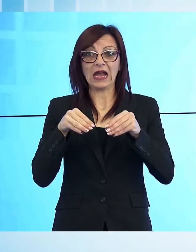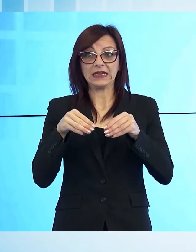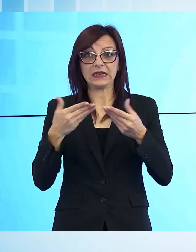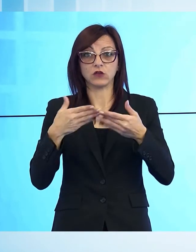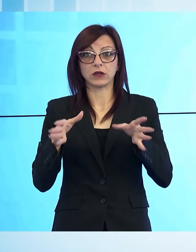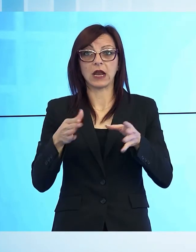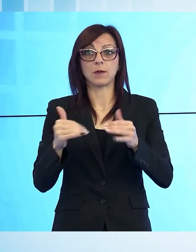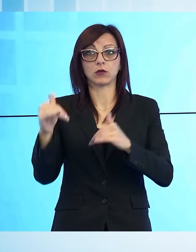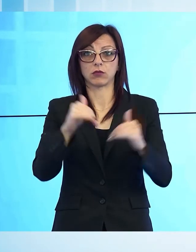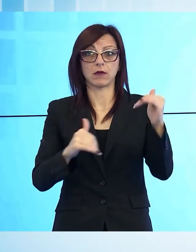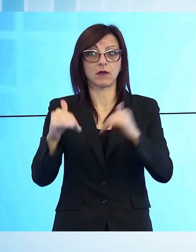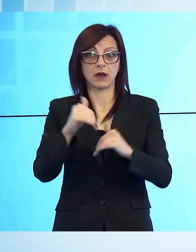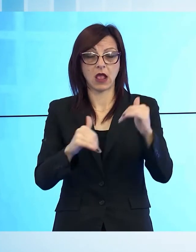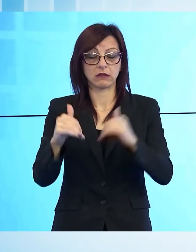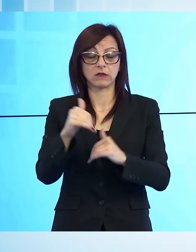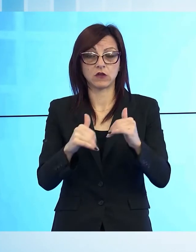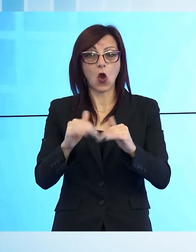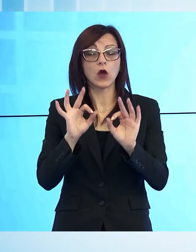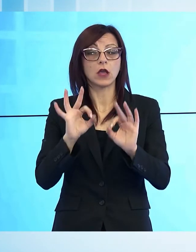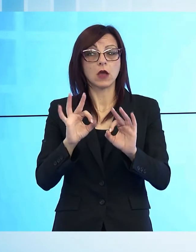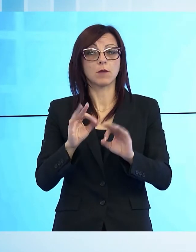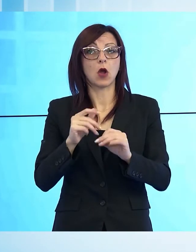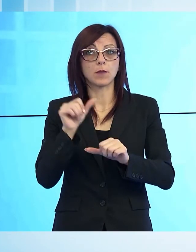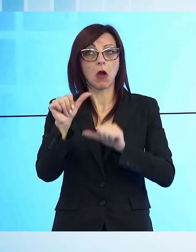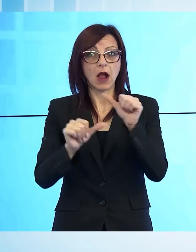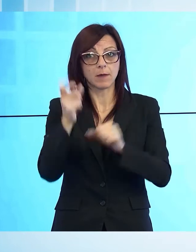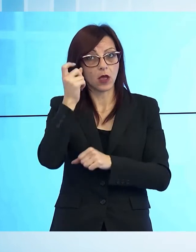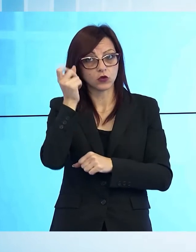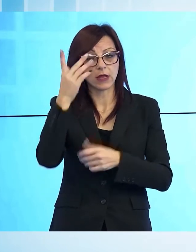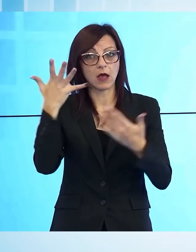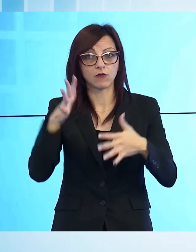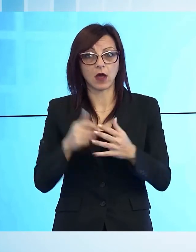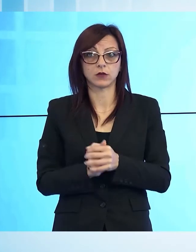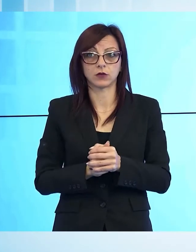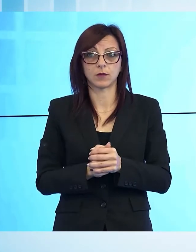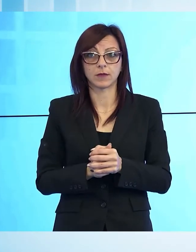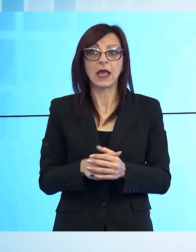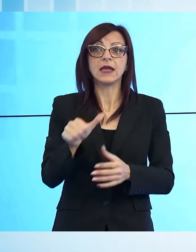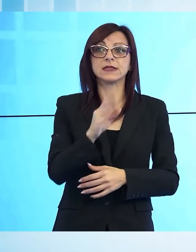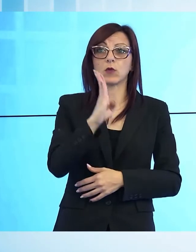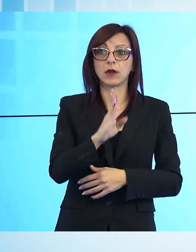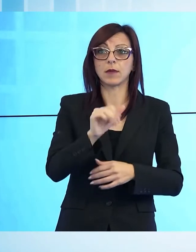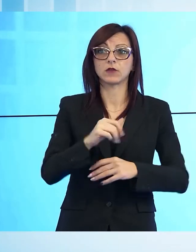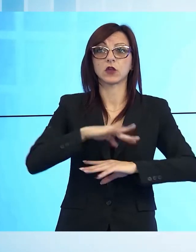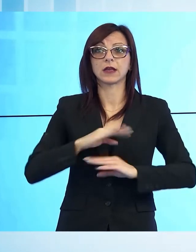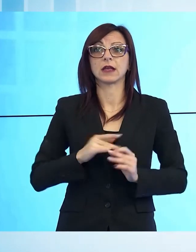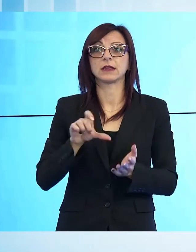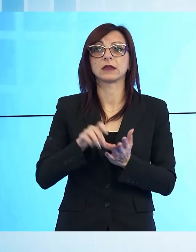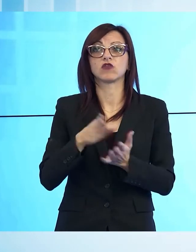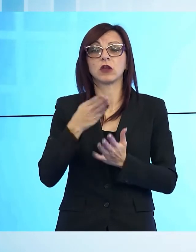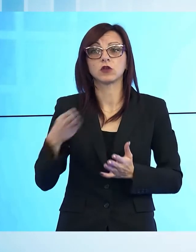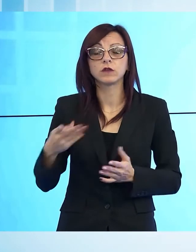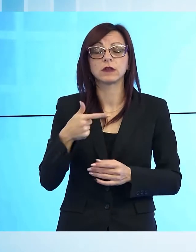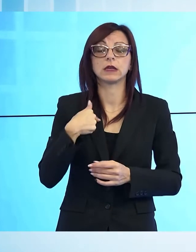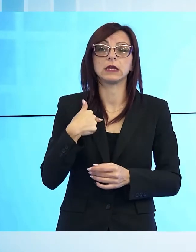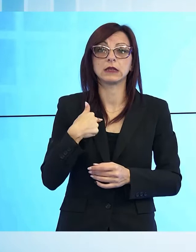hanno visto la candidata del centrosinistra, Simona Barsotti, sfiorare la vittoria al primo turno col 48% dei voti e il centrodestra diviso